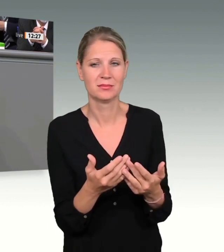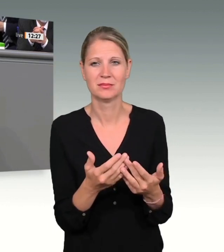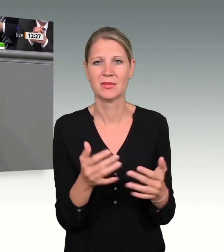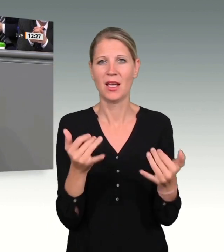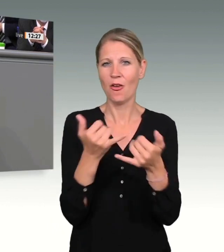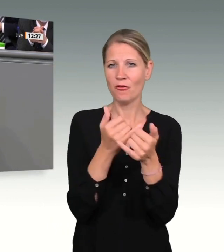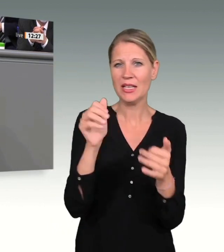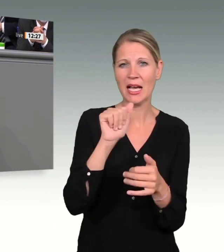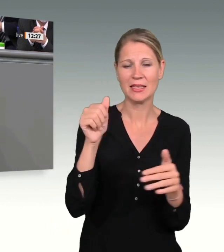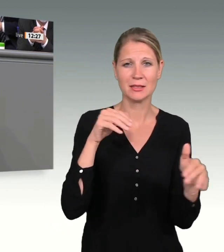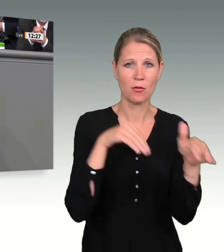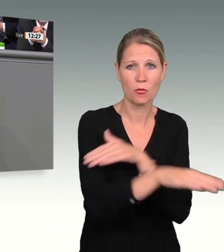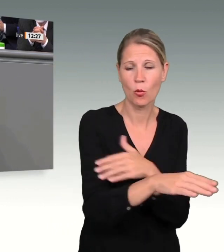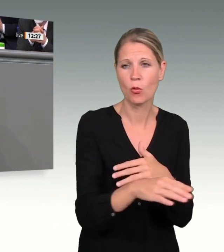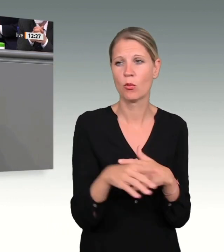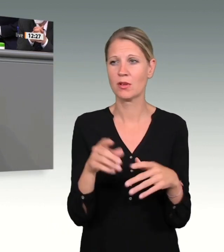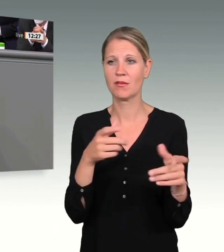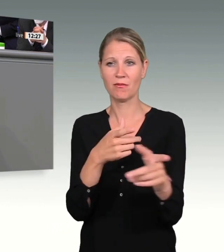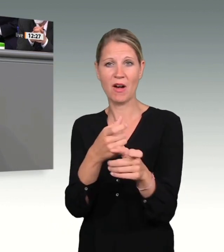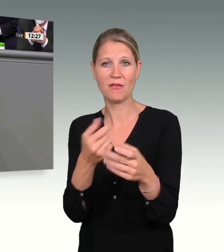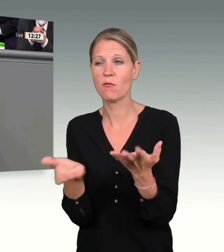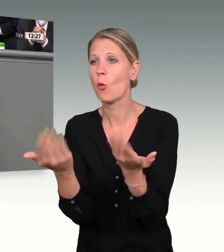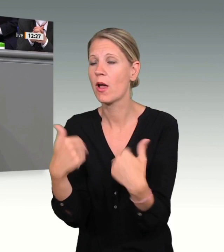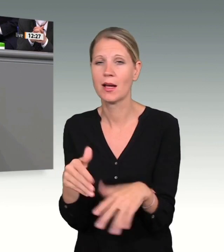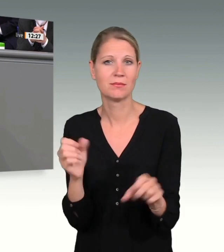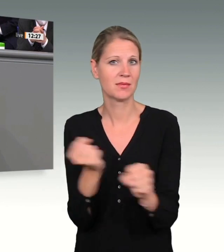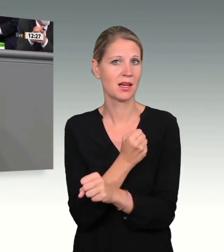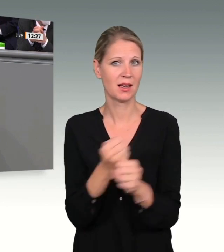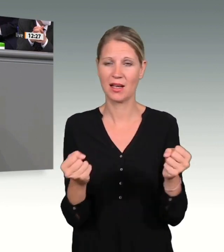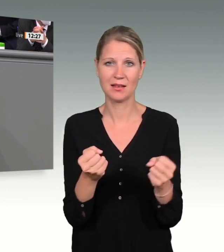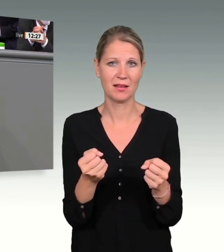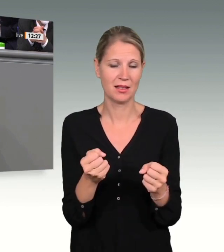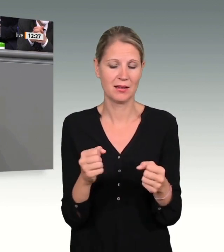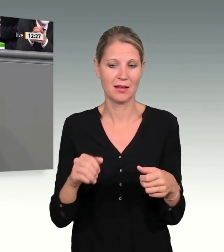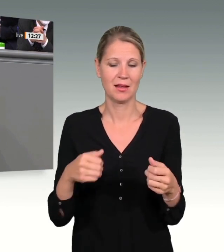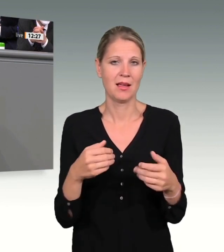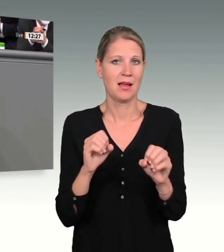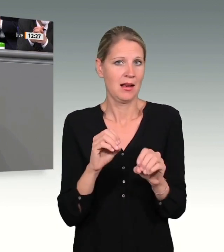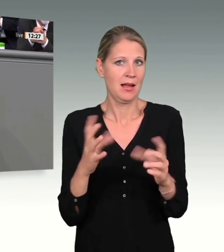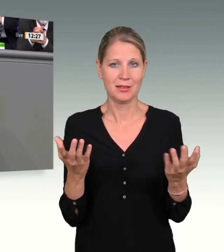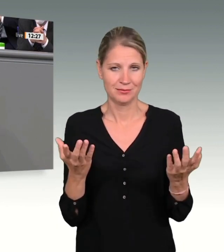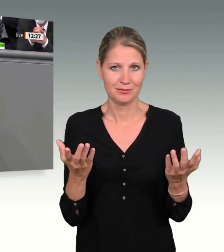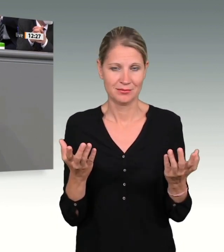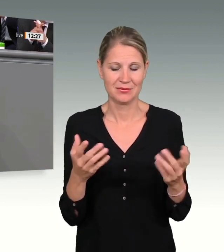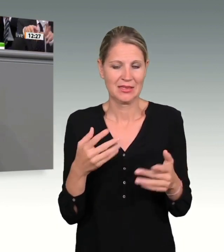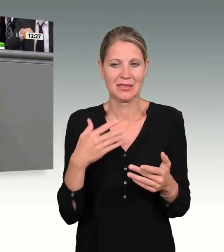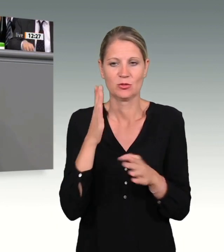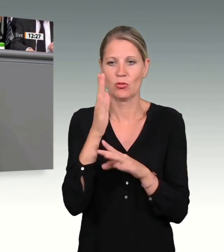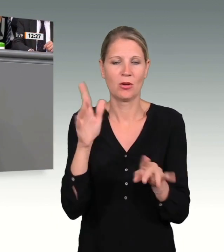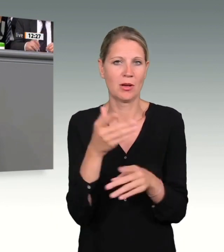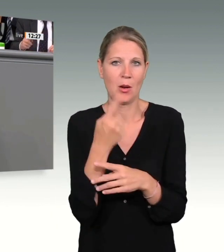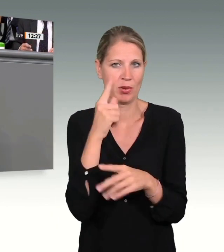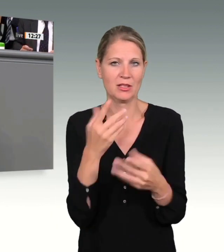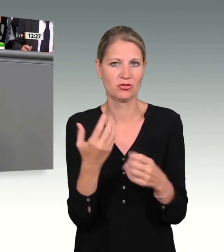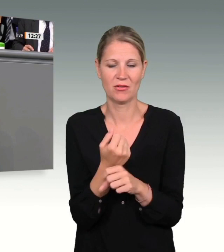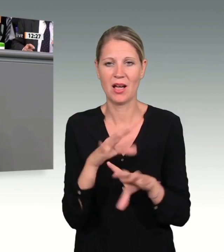nicht klären. Es wird wahrscheinlich auch nicht mehr zu klären sein. Alle substanziellen Spuren sind ausermittelt worden. Einen Durchbruch könnten nur